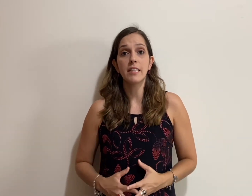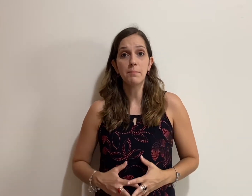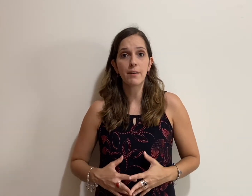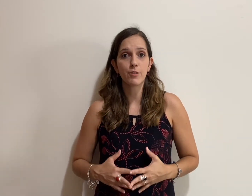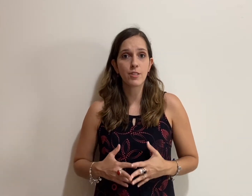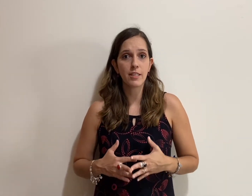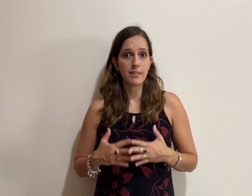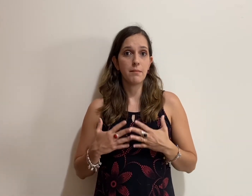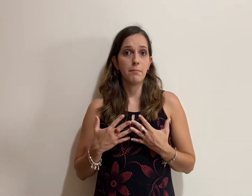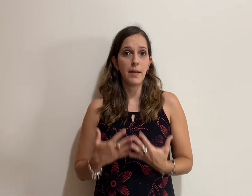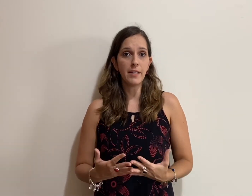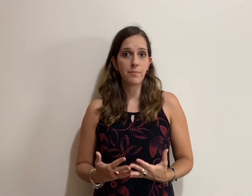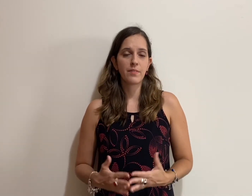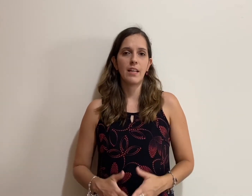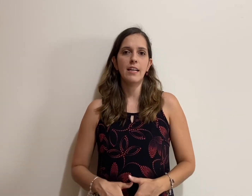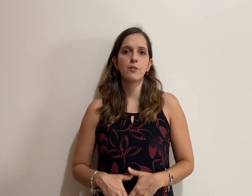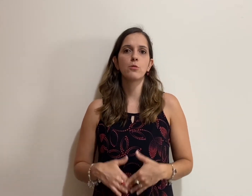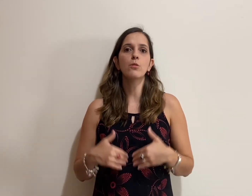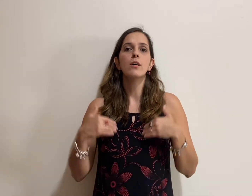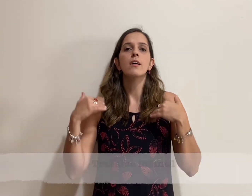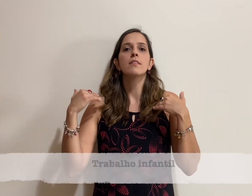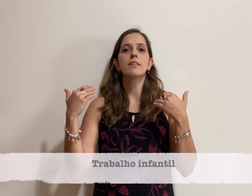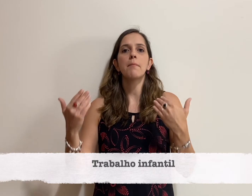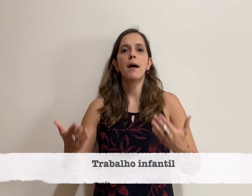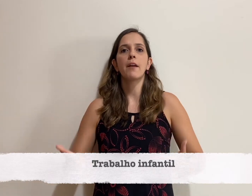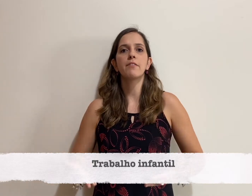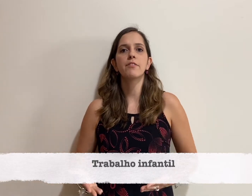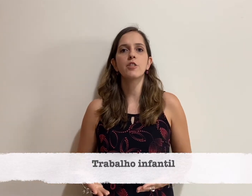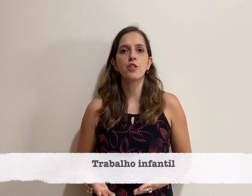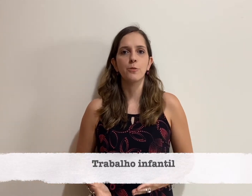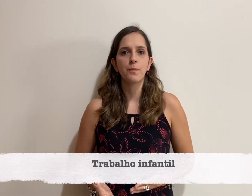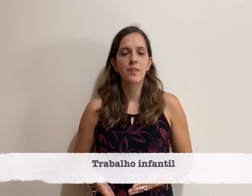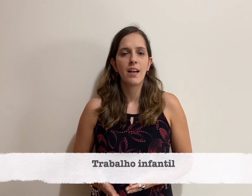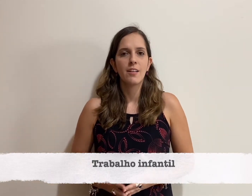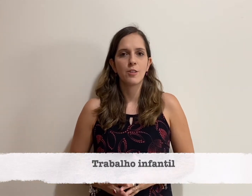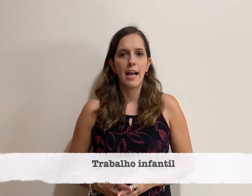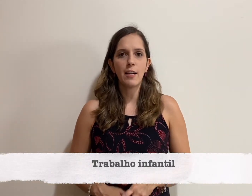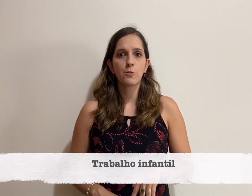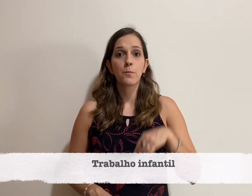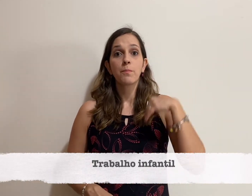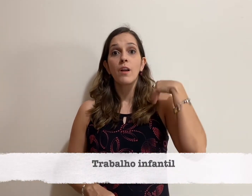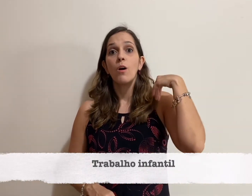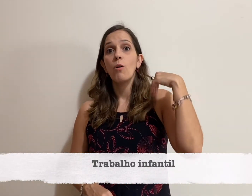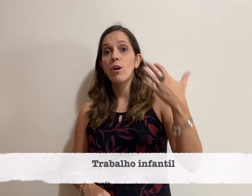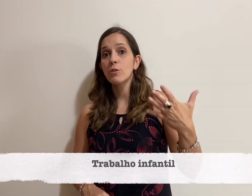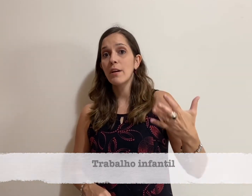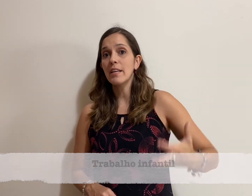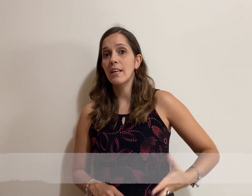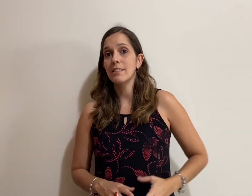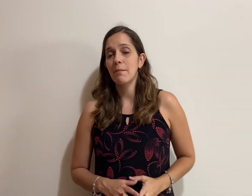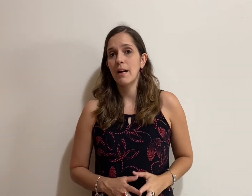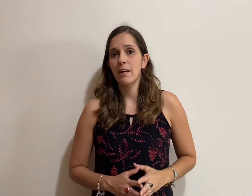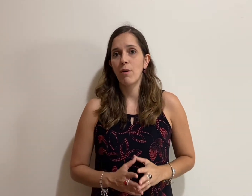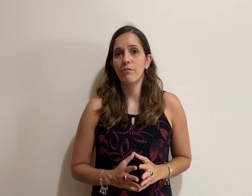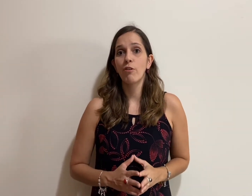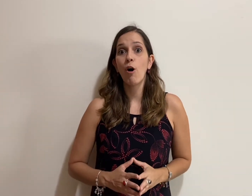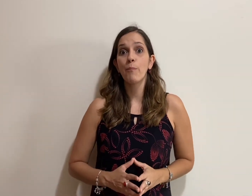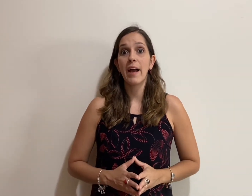para você também, né? Do trabalho infantil, certo? Outro aí que ele trabalha com a fome, a